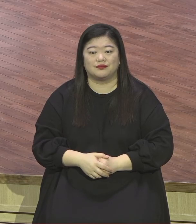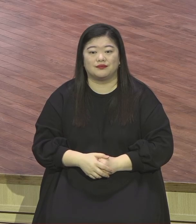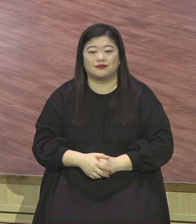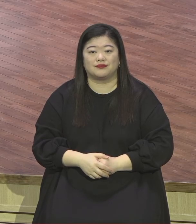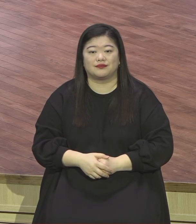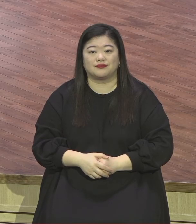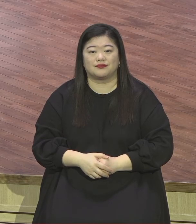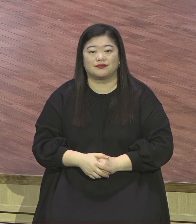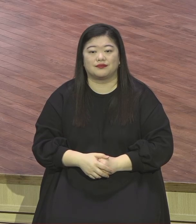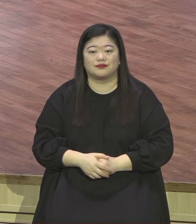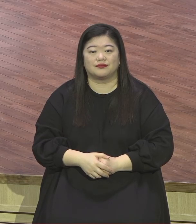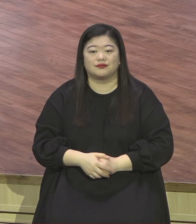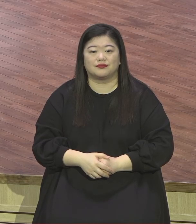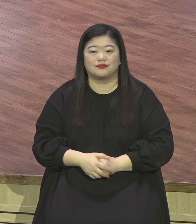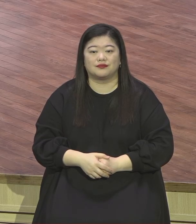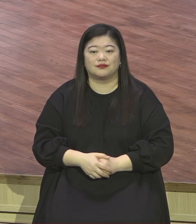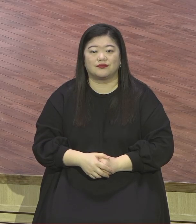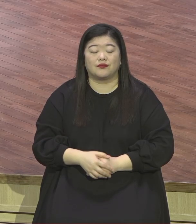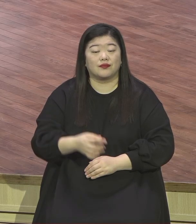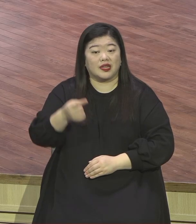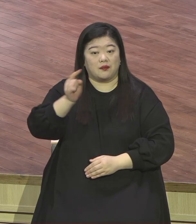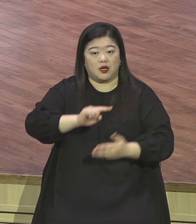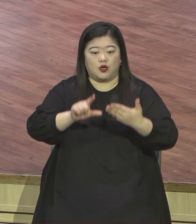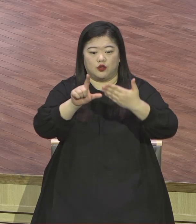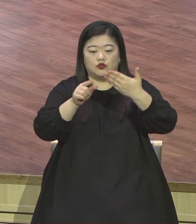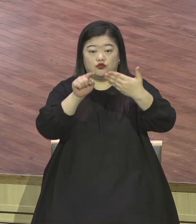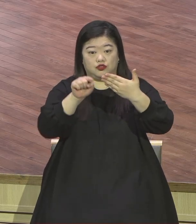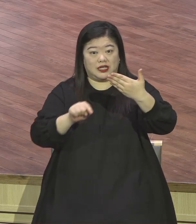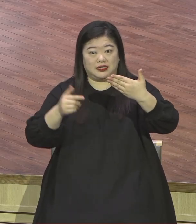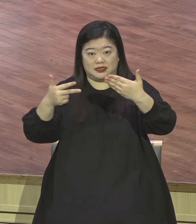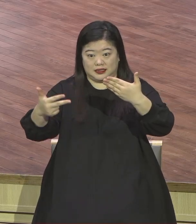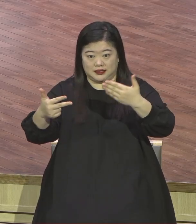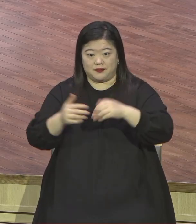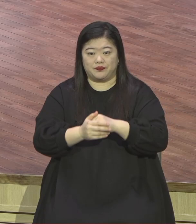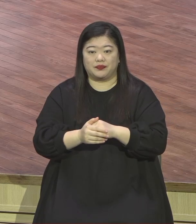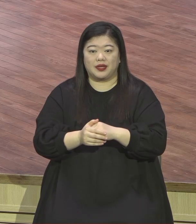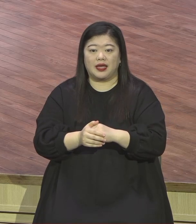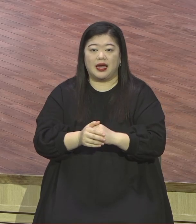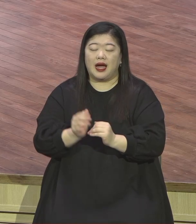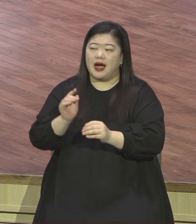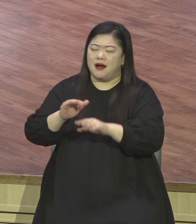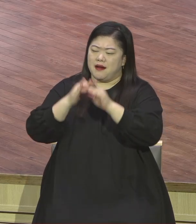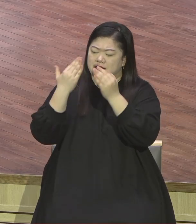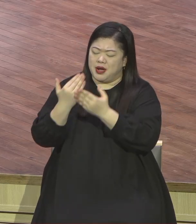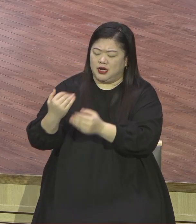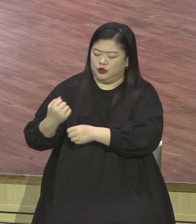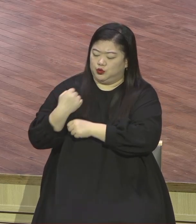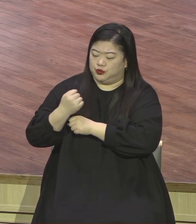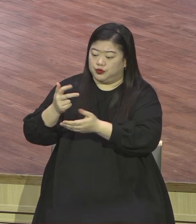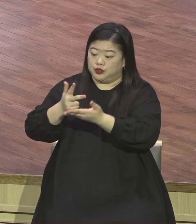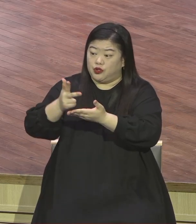아주 인상적입니다 망군의 여호와의 열심이 이를 이룰 것이라